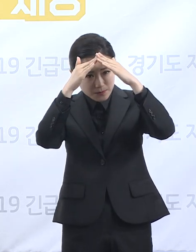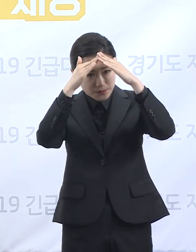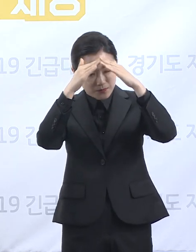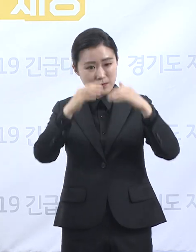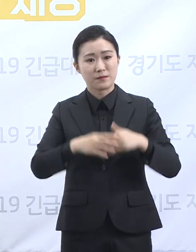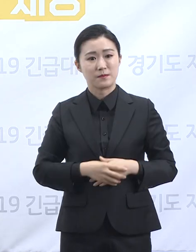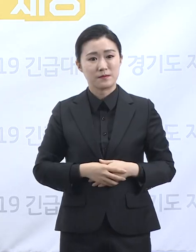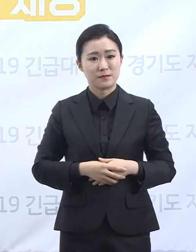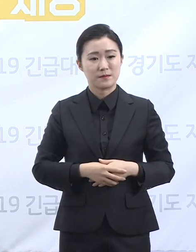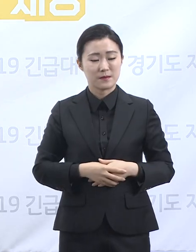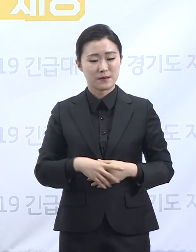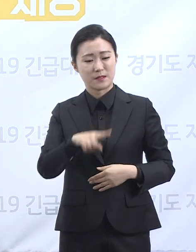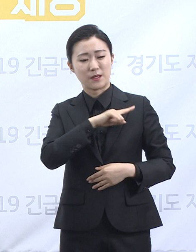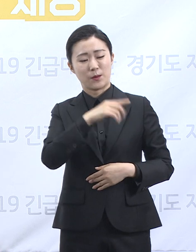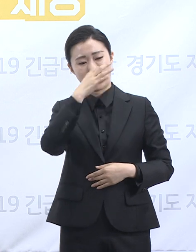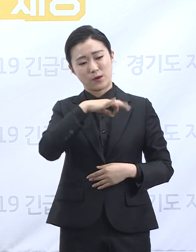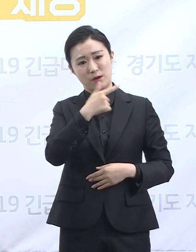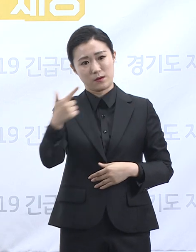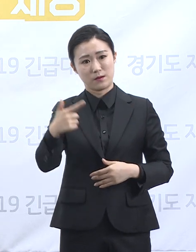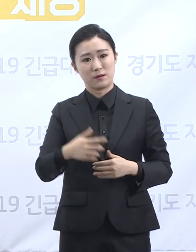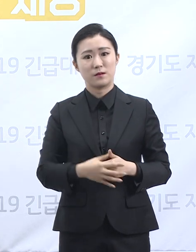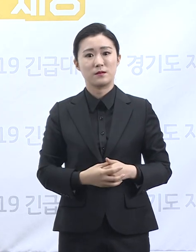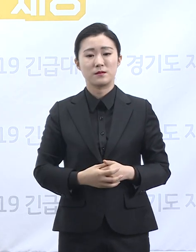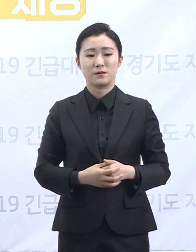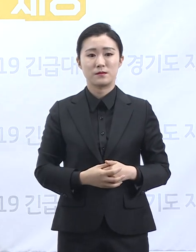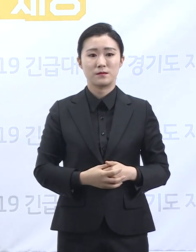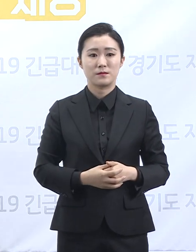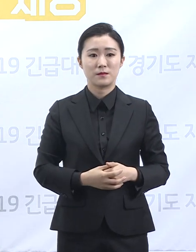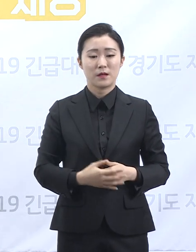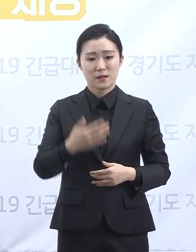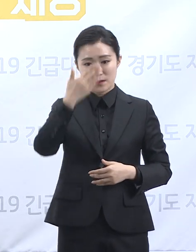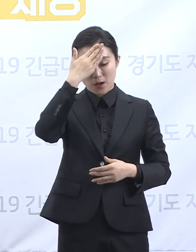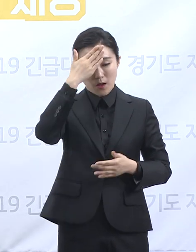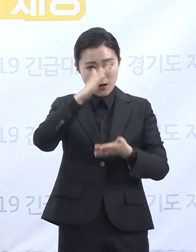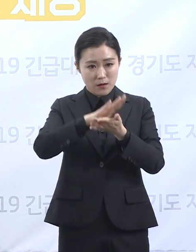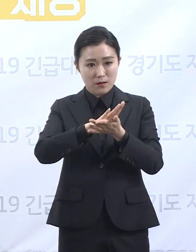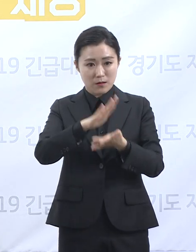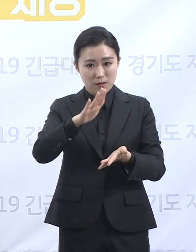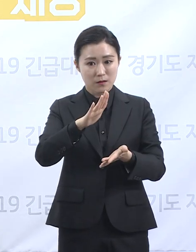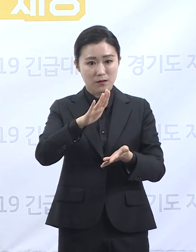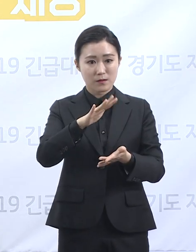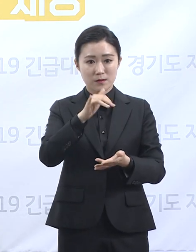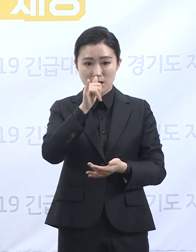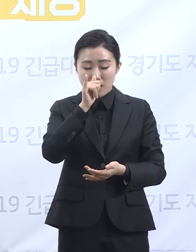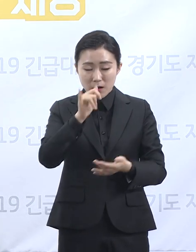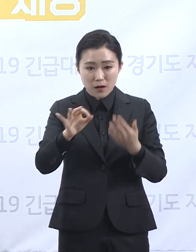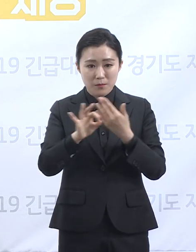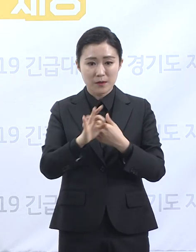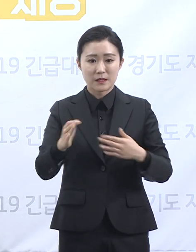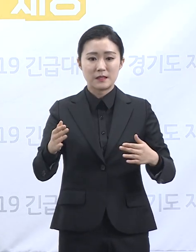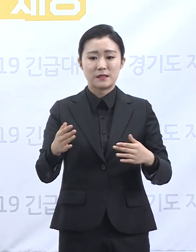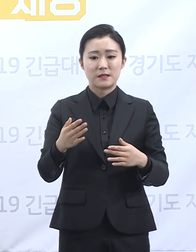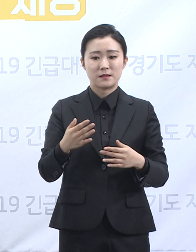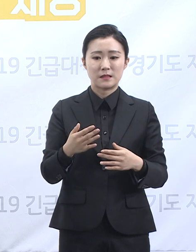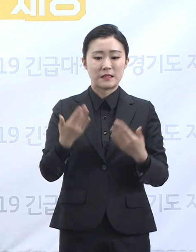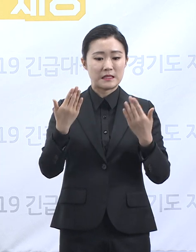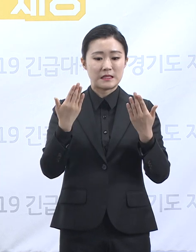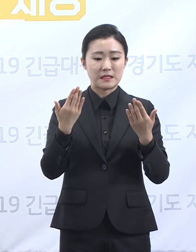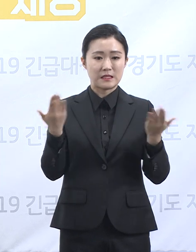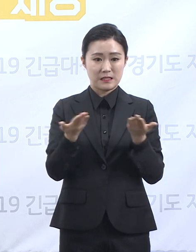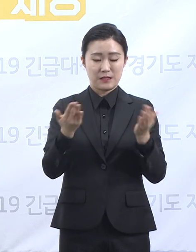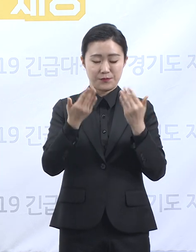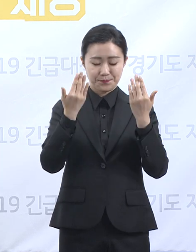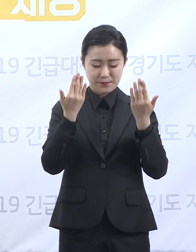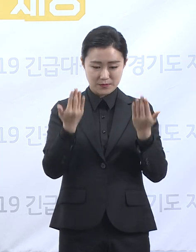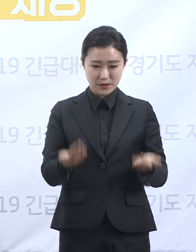있을 때 그 개인은 집에 머물며 다른 사회와 섞이지 않도록 해야 합니다. 증상이 지속되면 보건당국